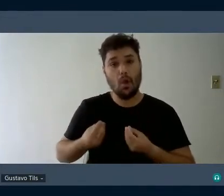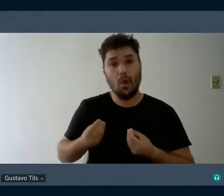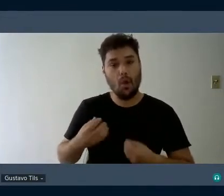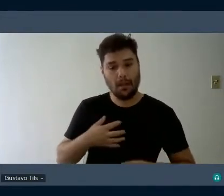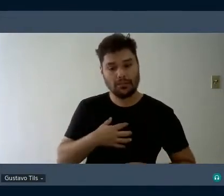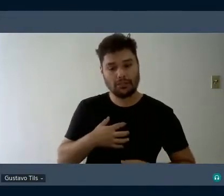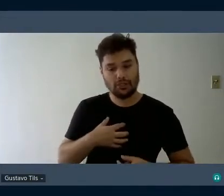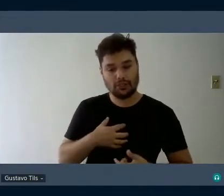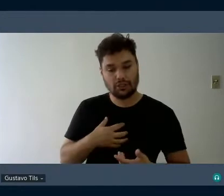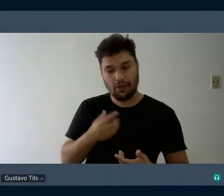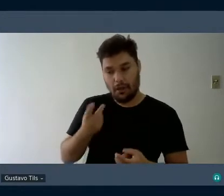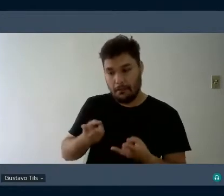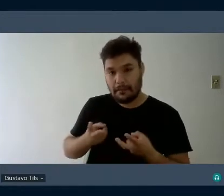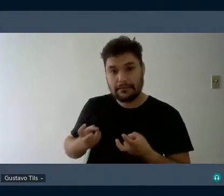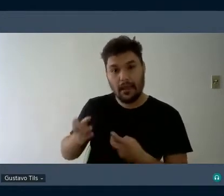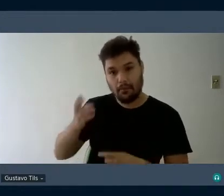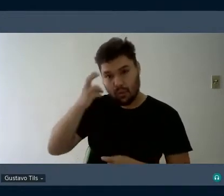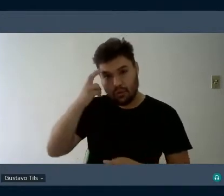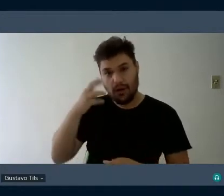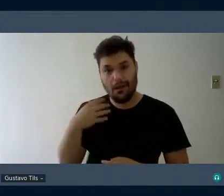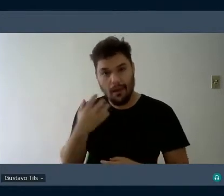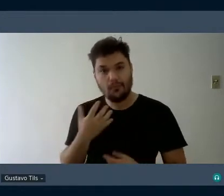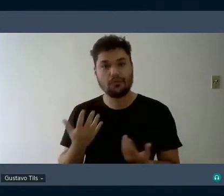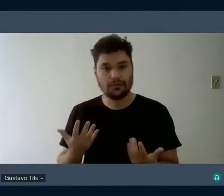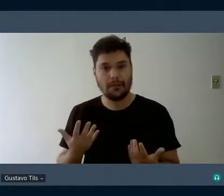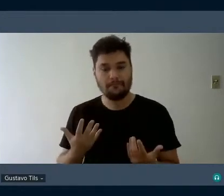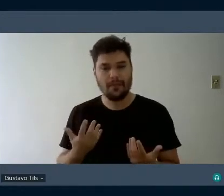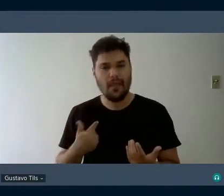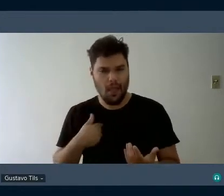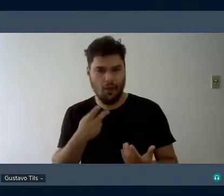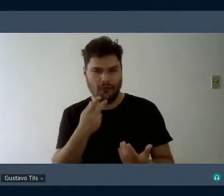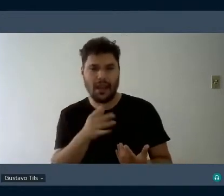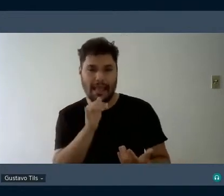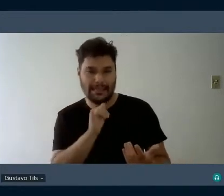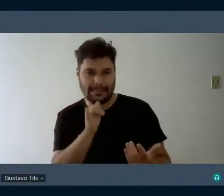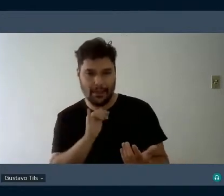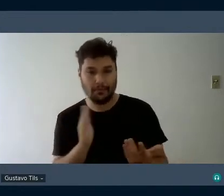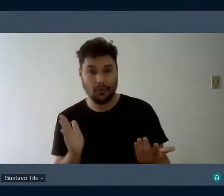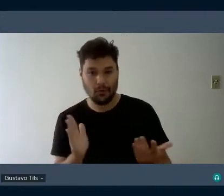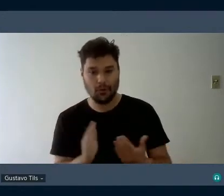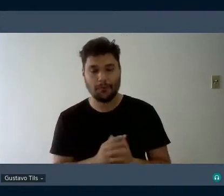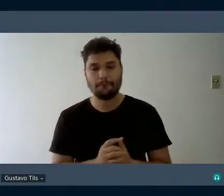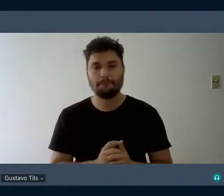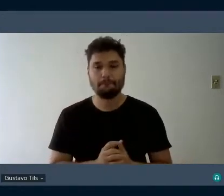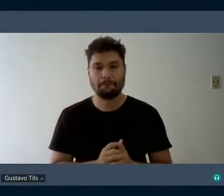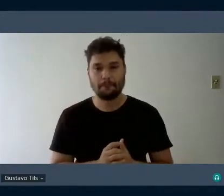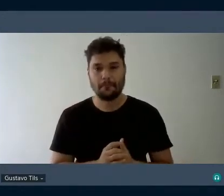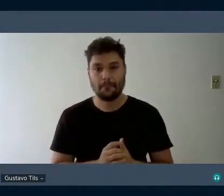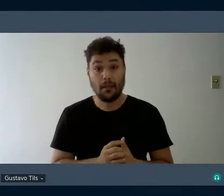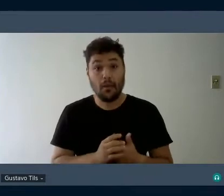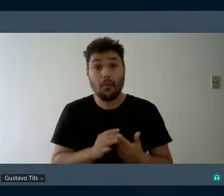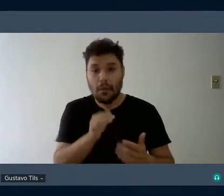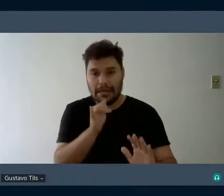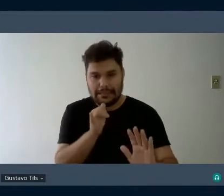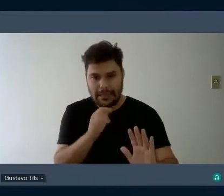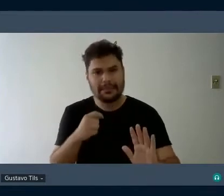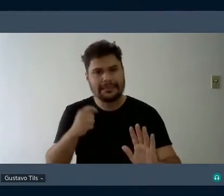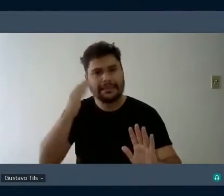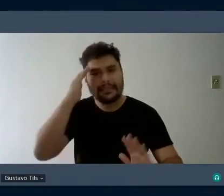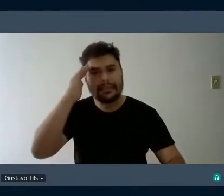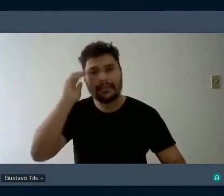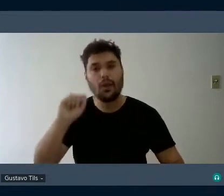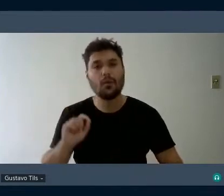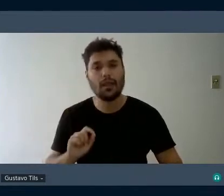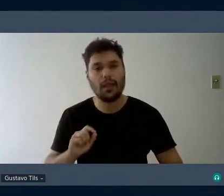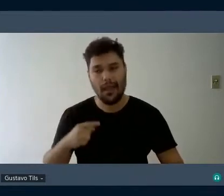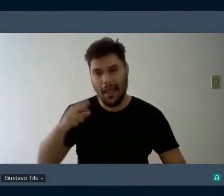com as ferramentas culturais e com a musicalidade. Então, eu citei um exemplo que é preciso dizer aqui. É preciso entender, por exemplo, em relação às